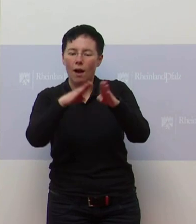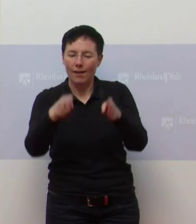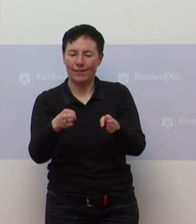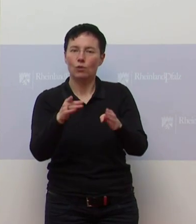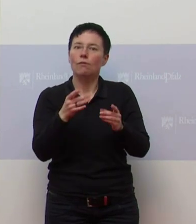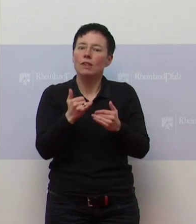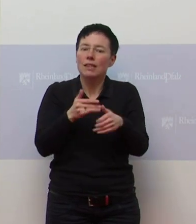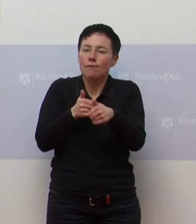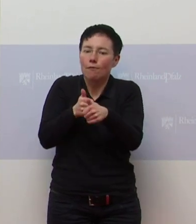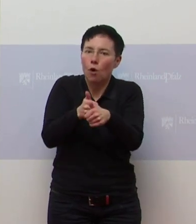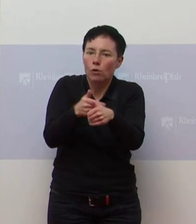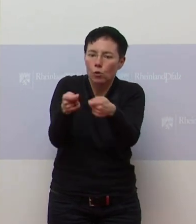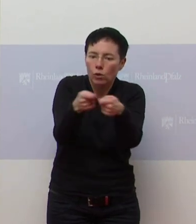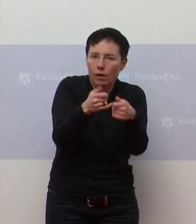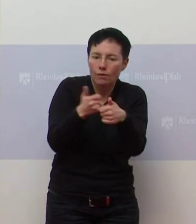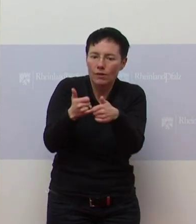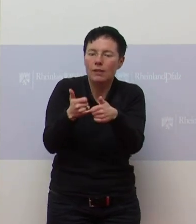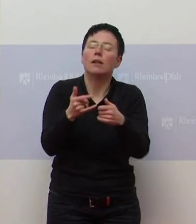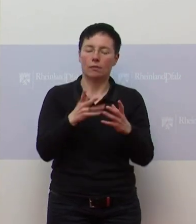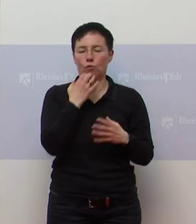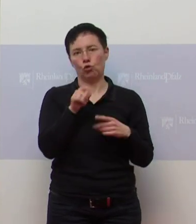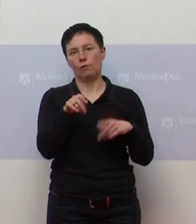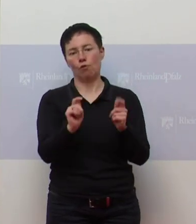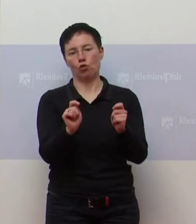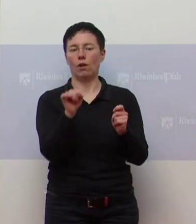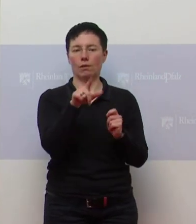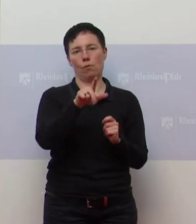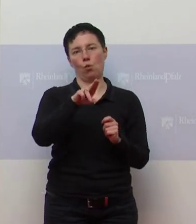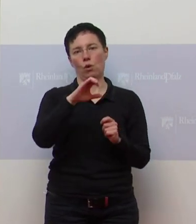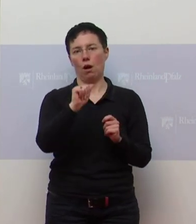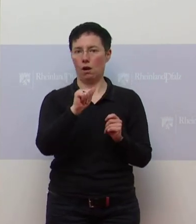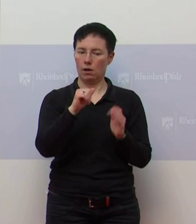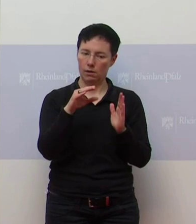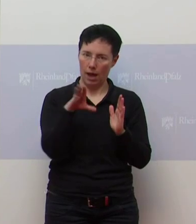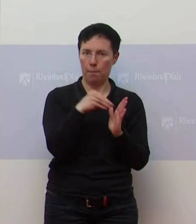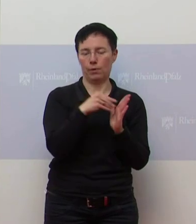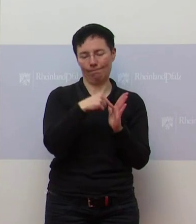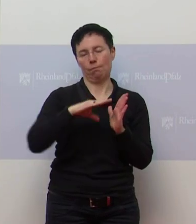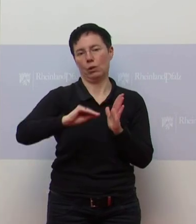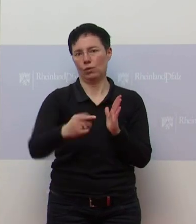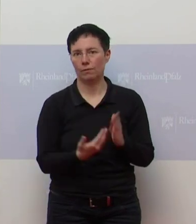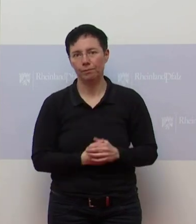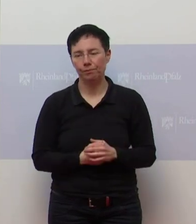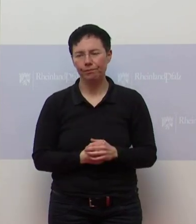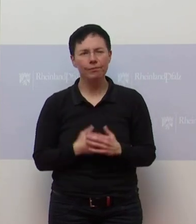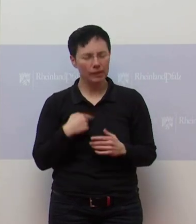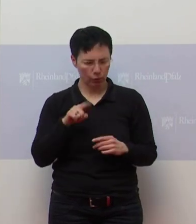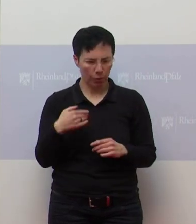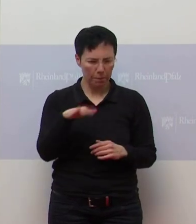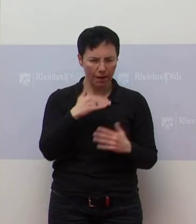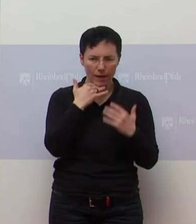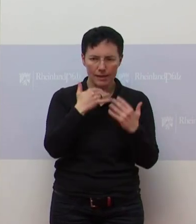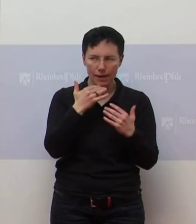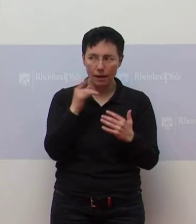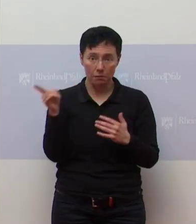dann eben auch entsprechend elektronisch funktioniert. Ja, was muss ich, sollte ich noch erzählen? Die